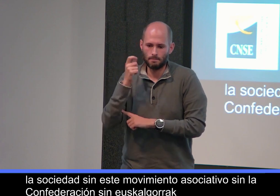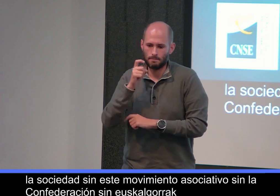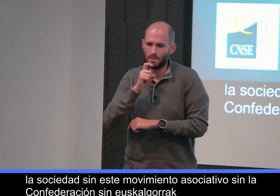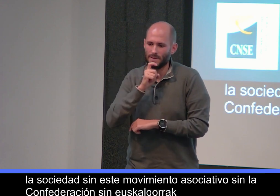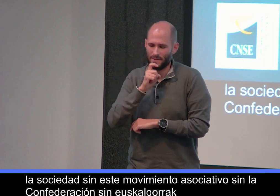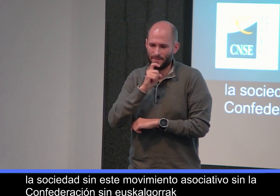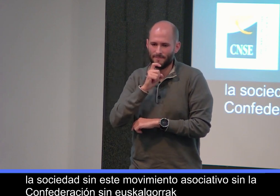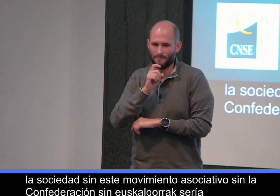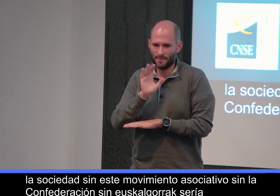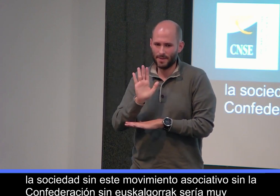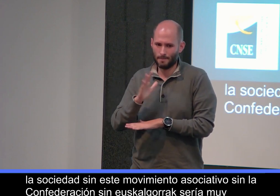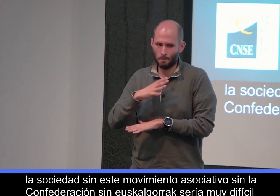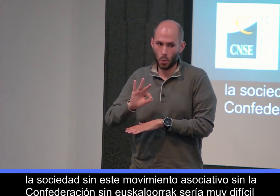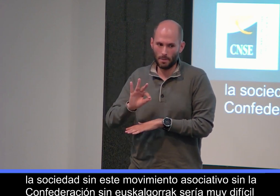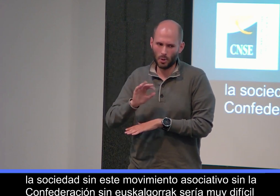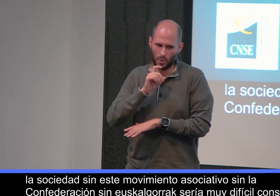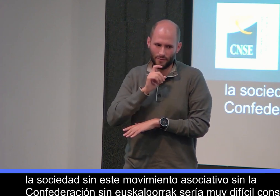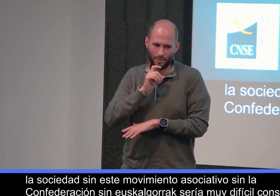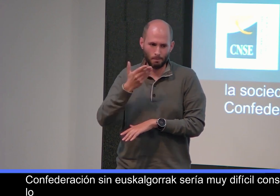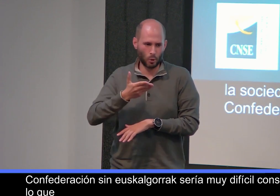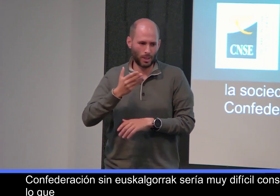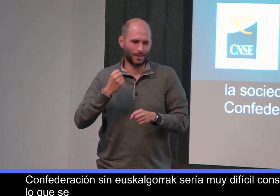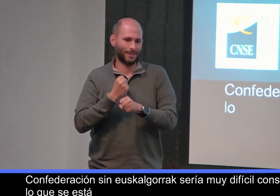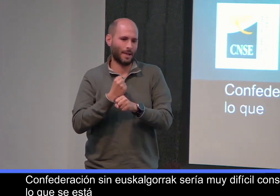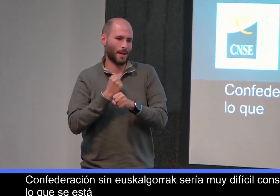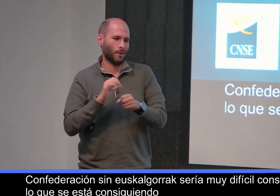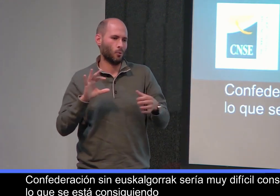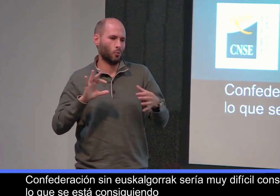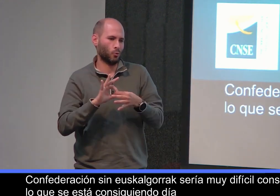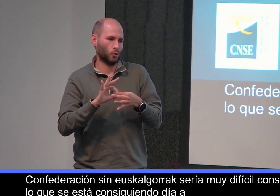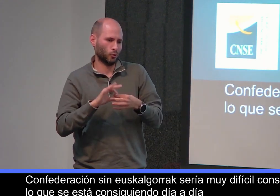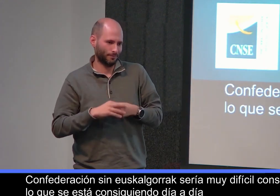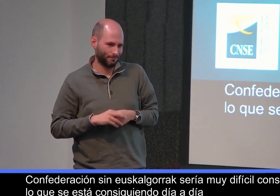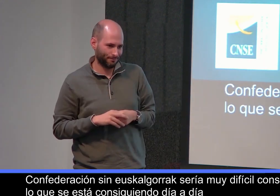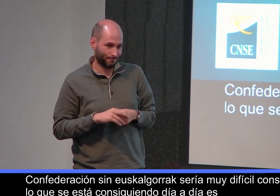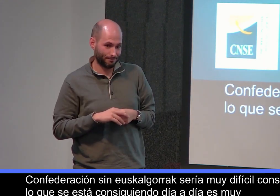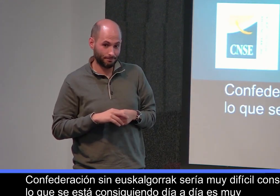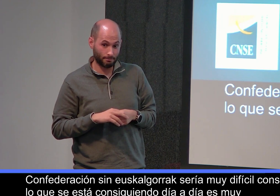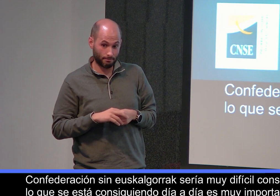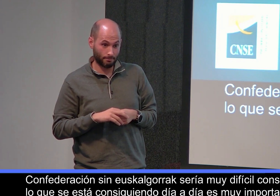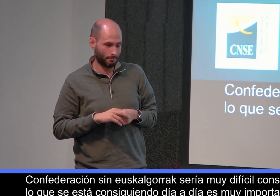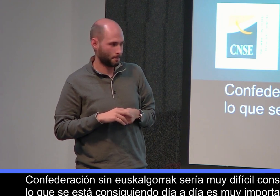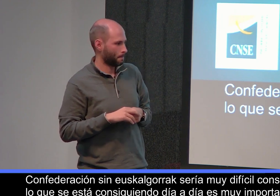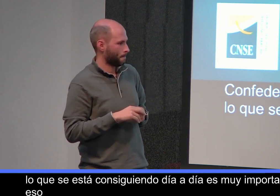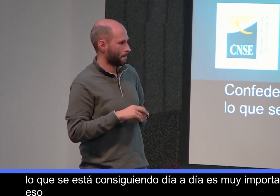muy difícil conseguir lo que se está consiguiendo día a día. Es muy importante, por eso, el trabajo conjunto.